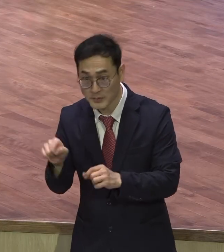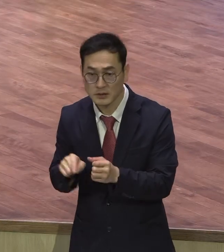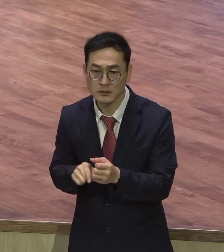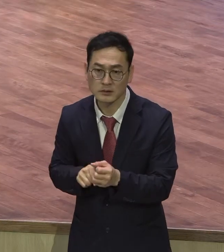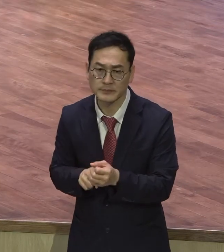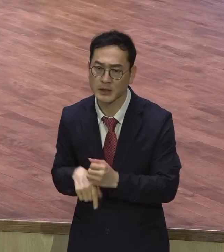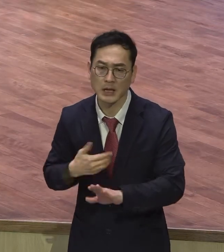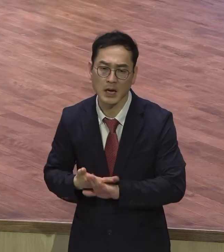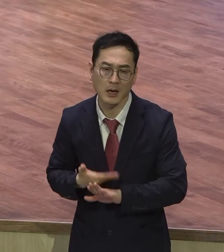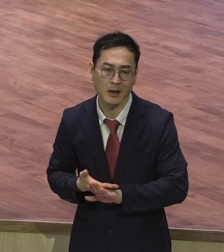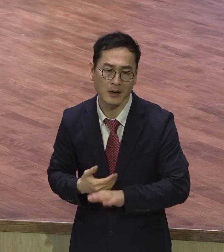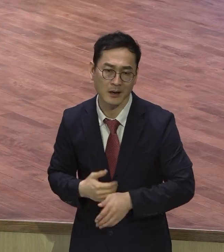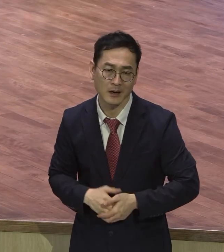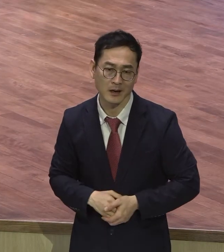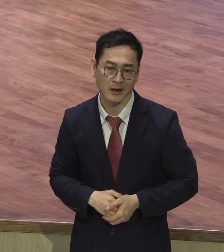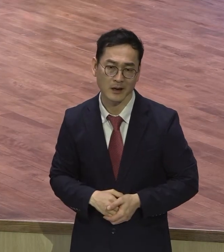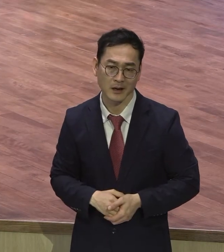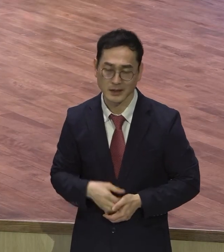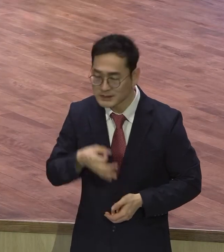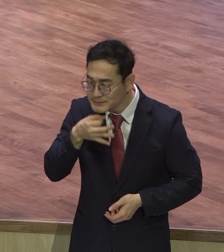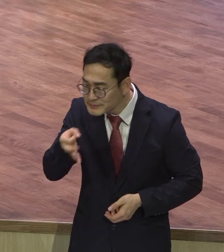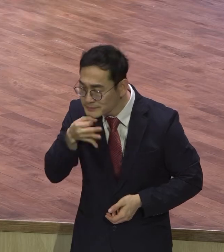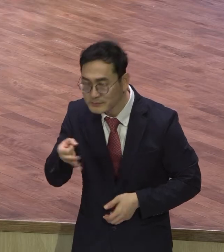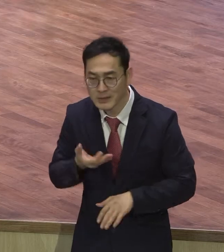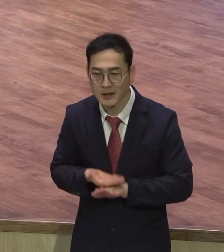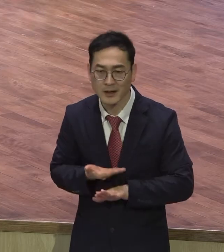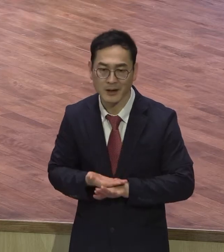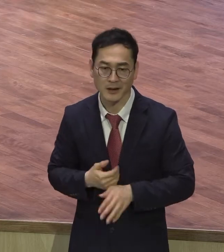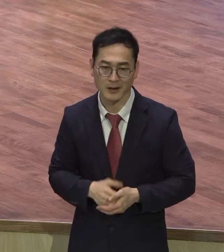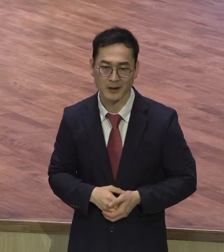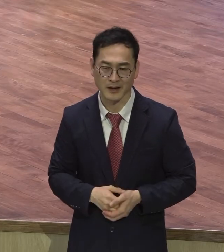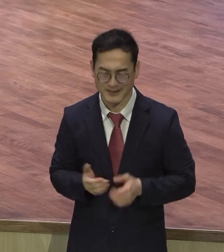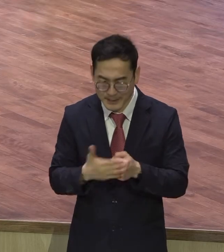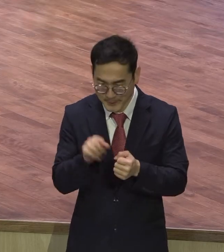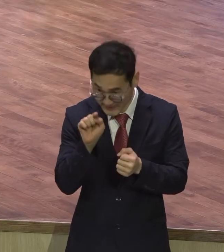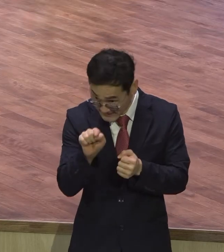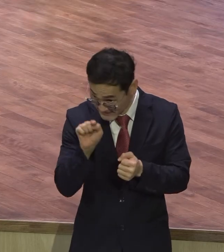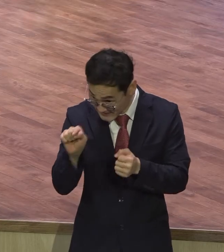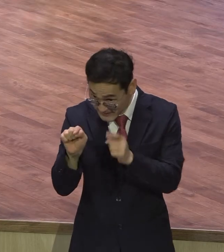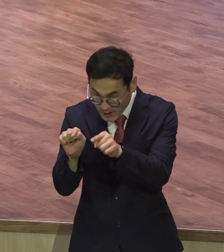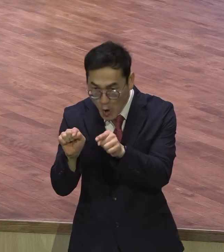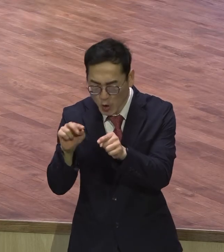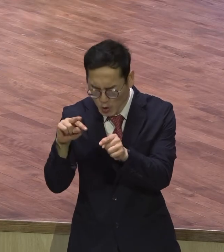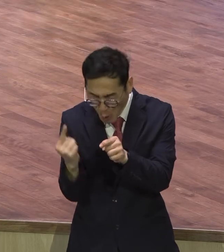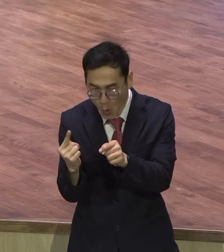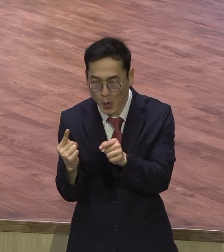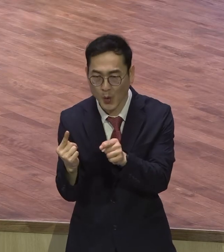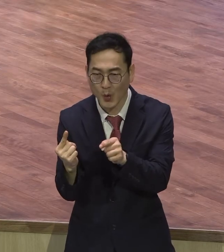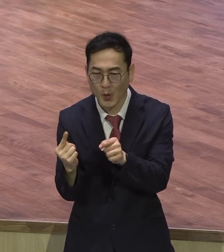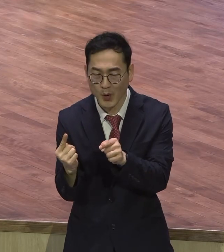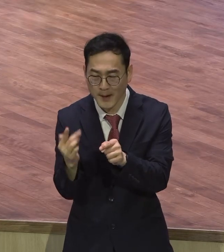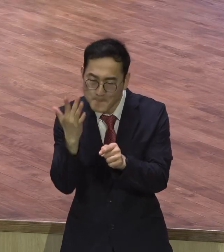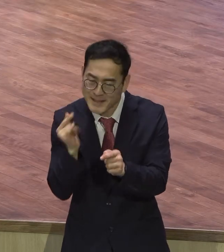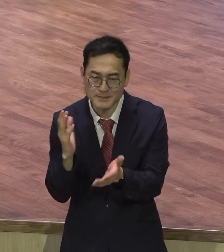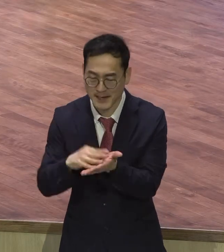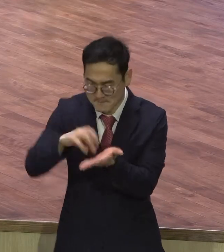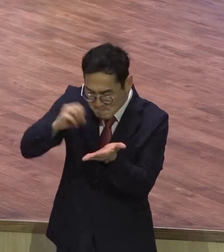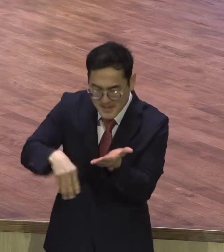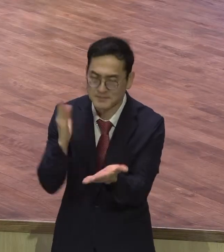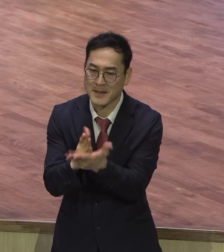한 자도 빼지 마라. 그대로 믿어라. 우리가 또 한 가지 중요한 영적 교훈을 받을 것은